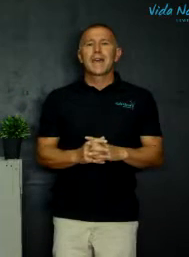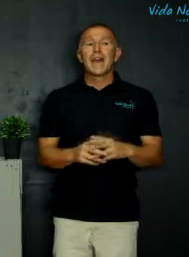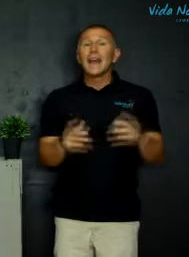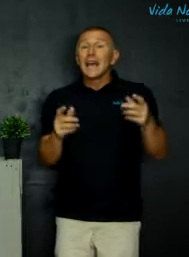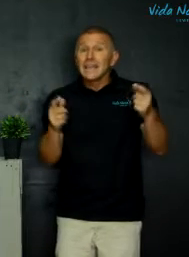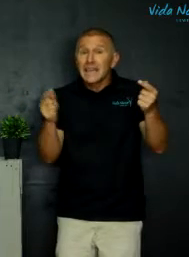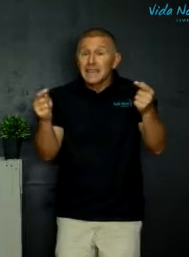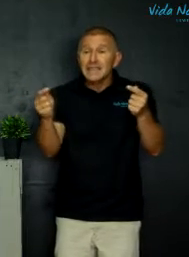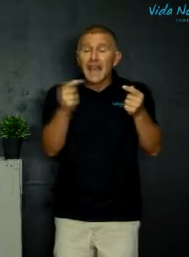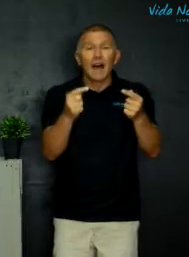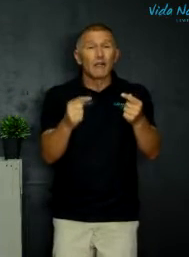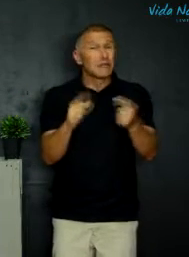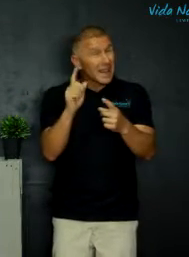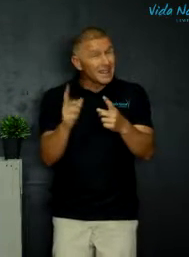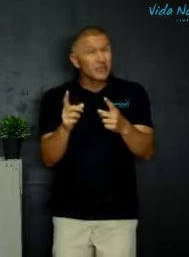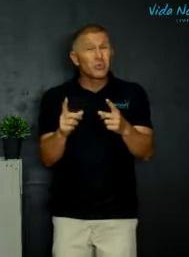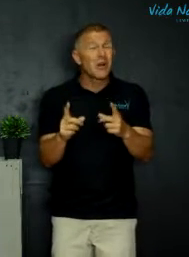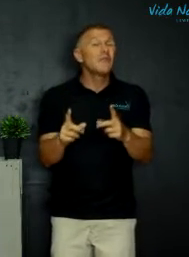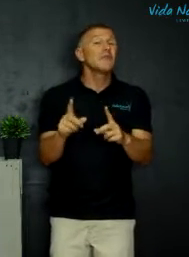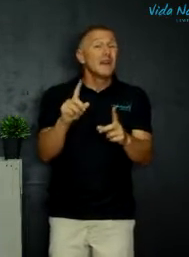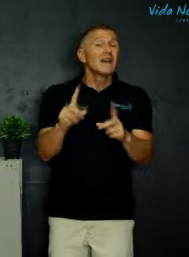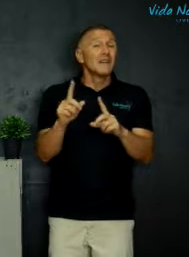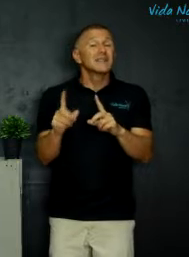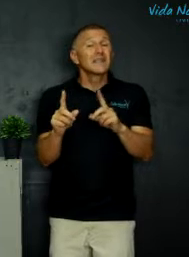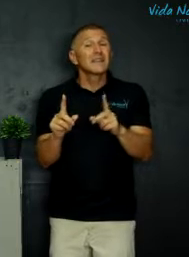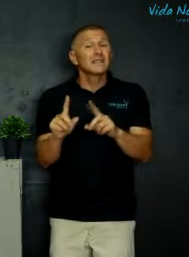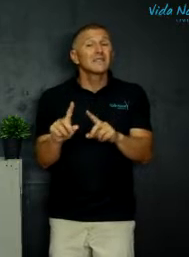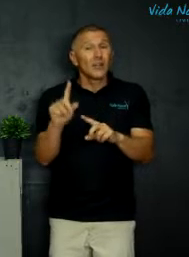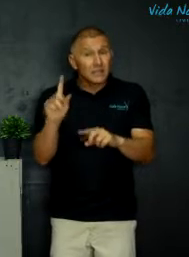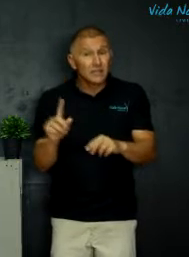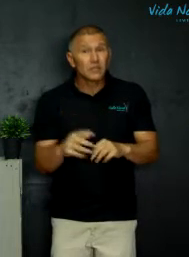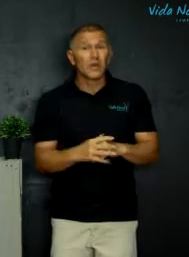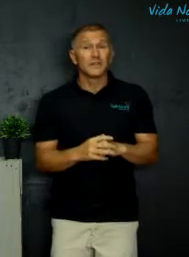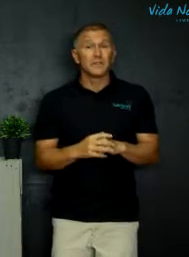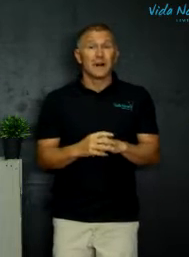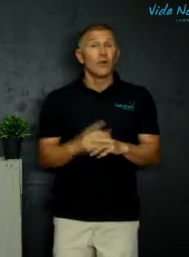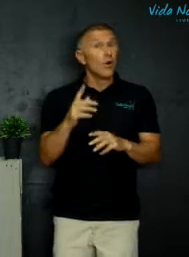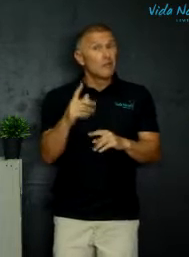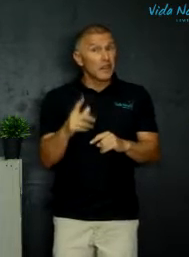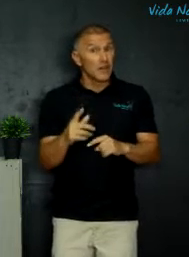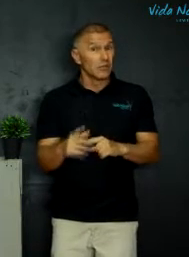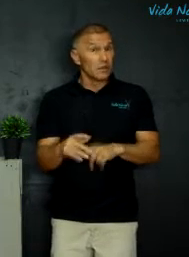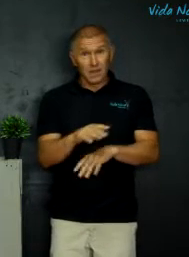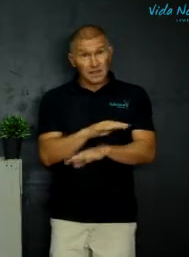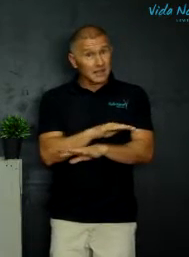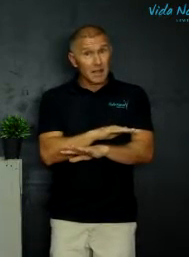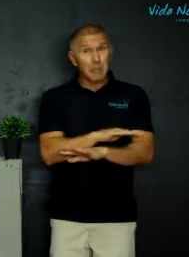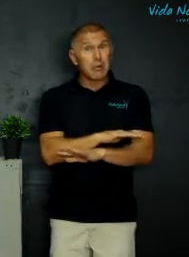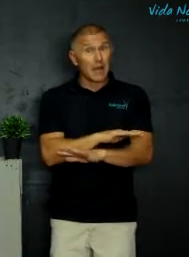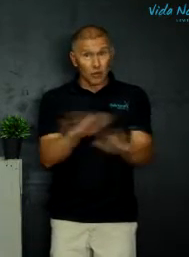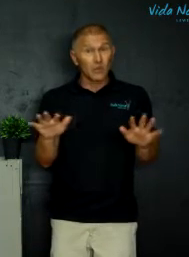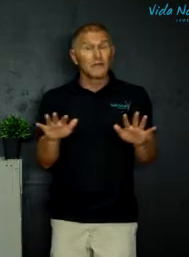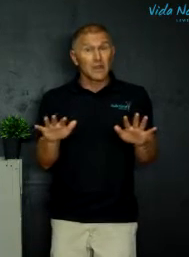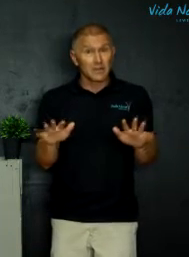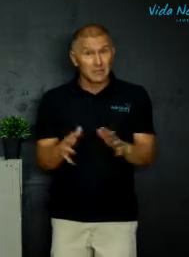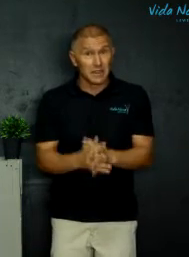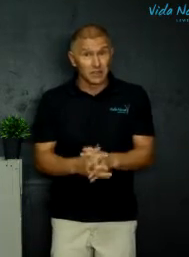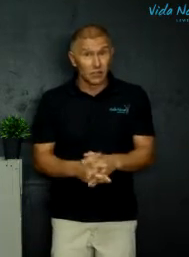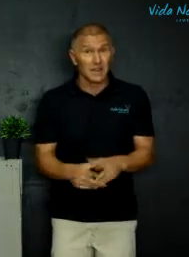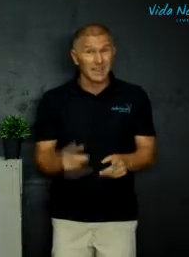En hy kies elf, en ek ek twaalf, want krik het het altyd die twaalfde man, of vrou, daar is dies daar baie goeie vrouwespelers ook, nou